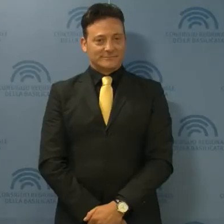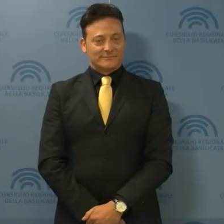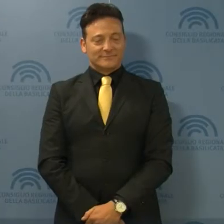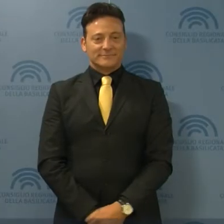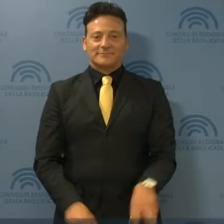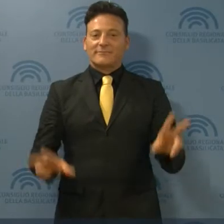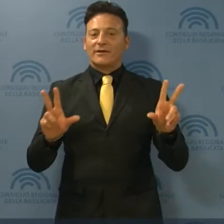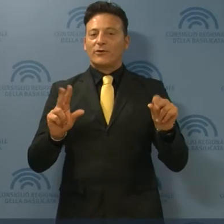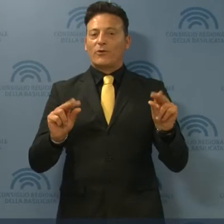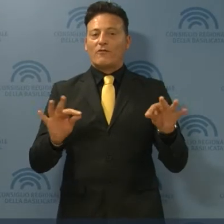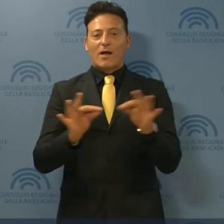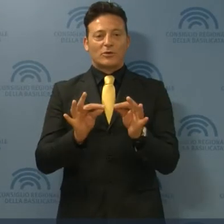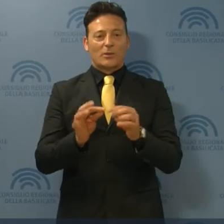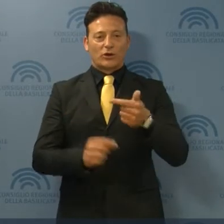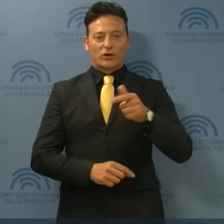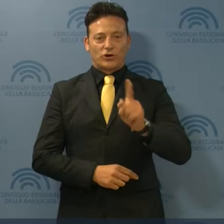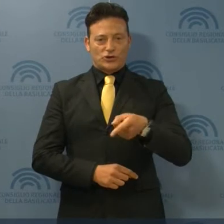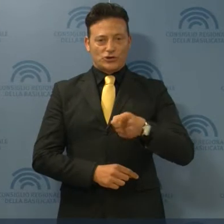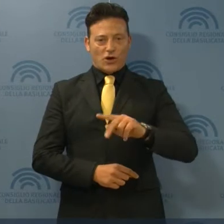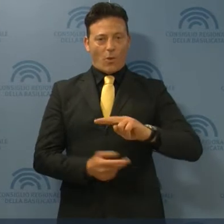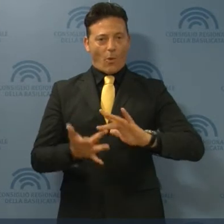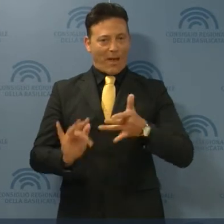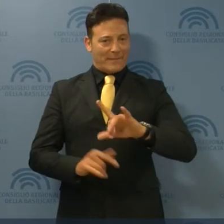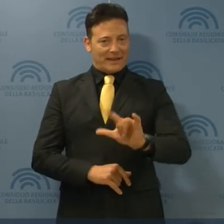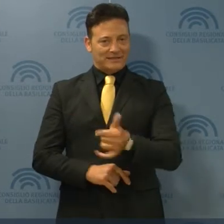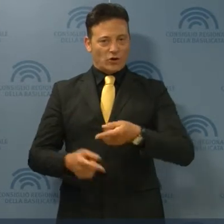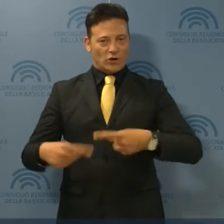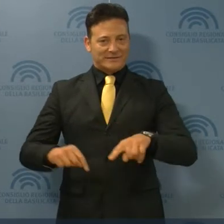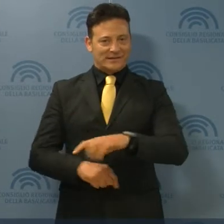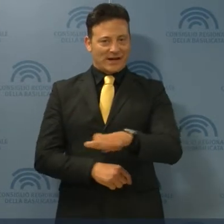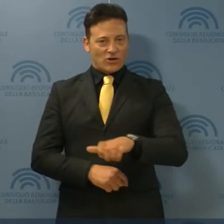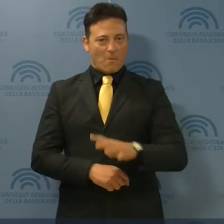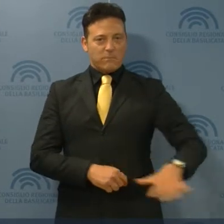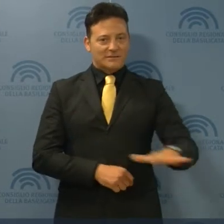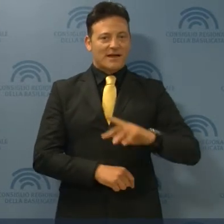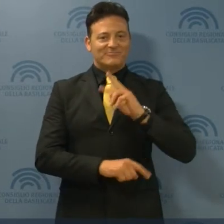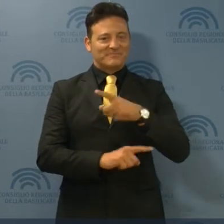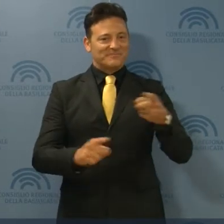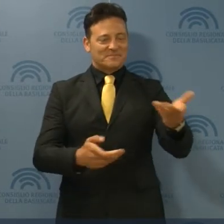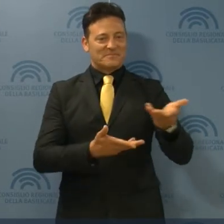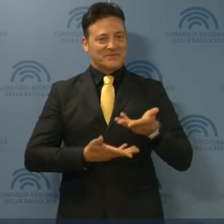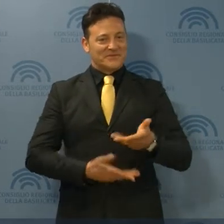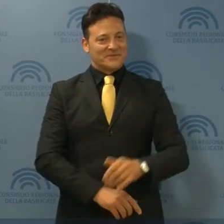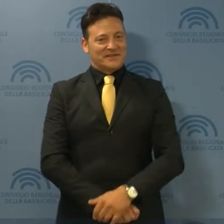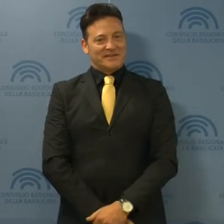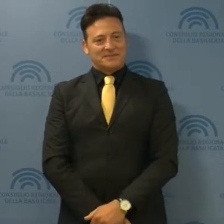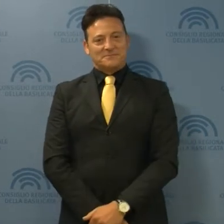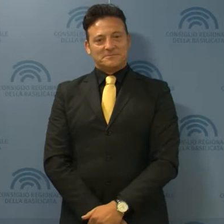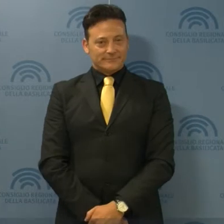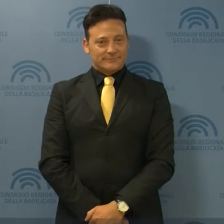Benvenuti al nuovo appuntamento del TgWebLis del Consiglio regionale di Basilicata.